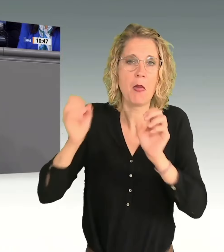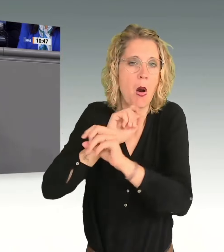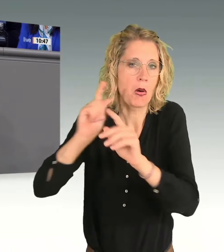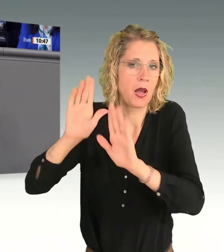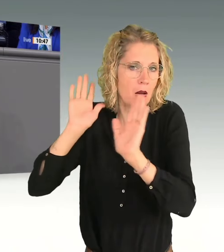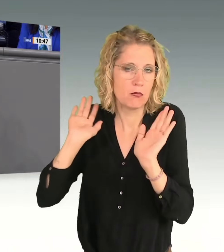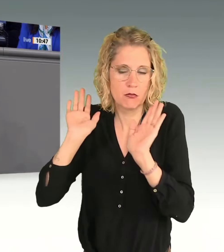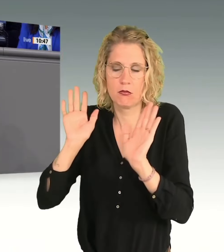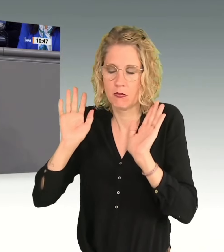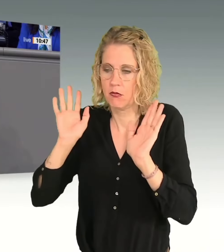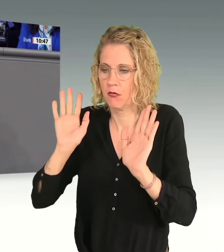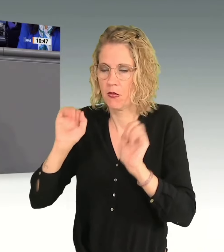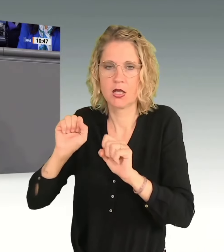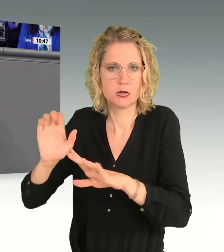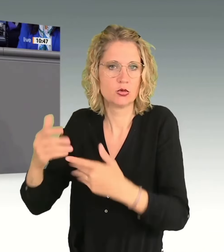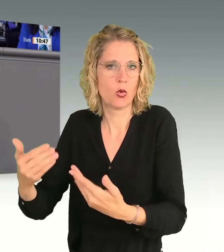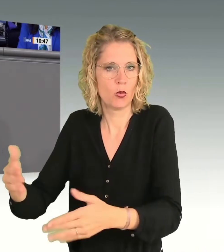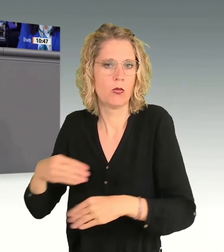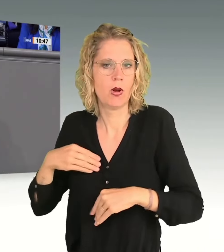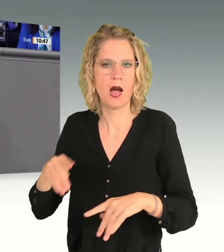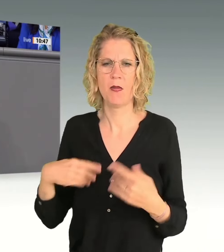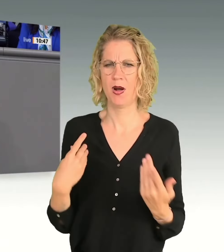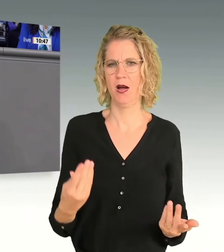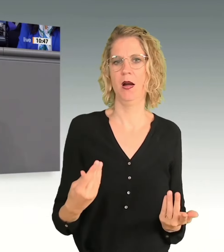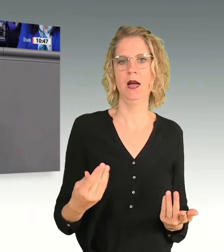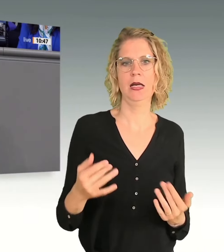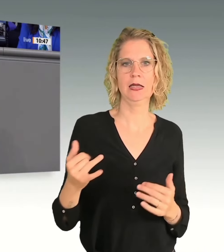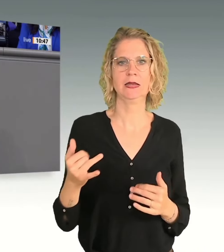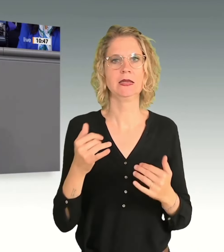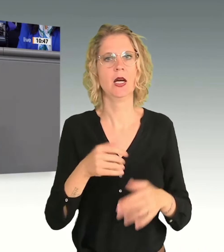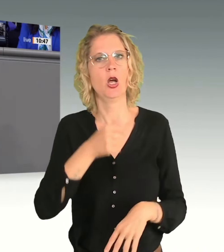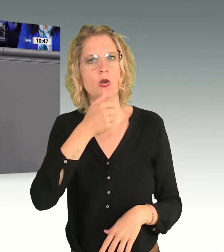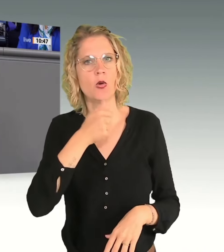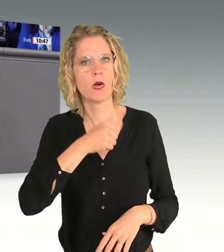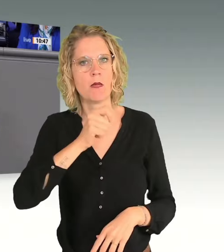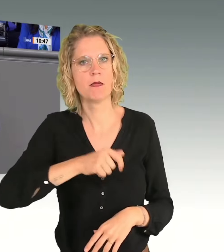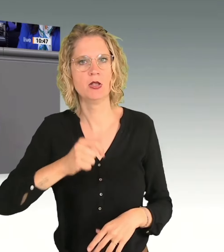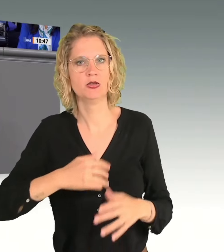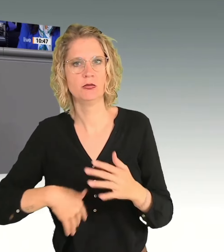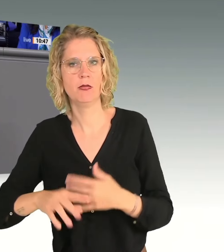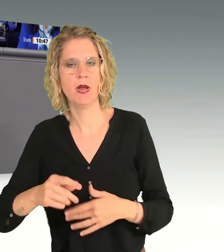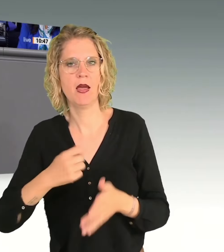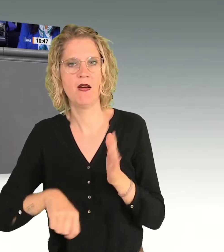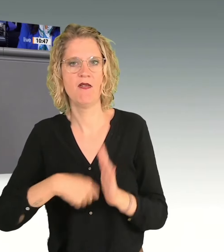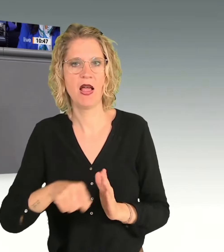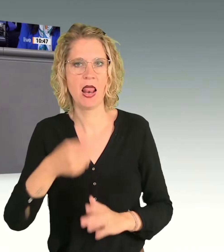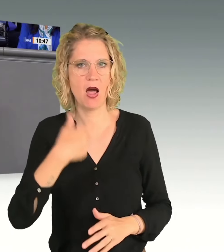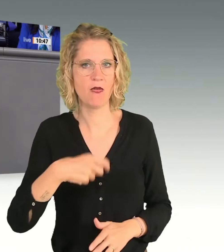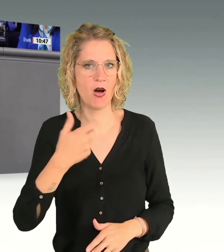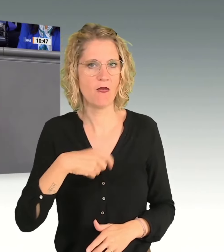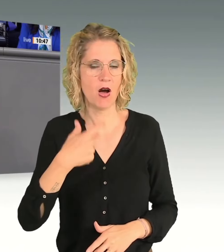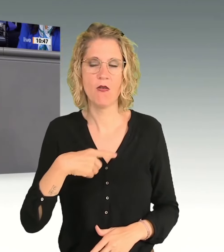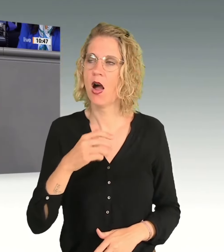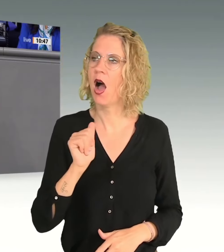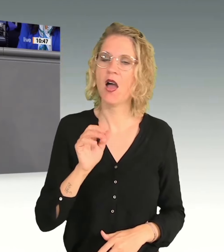definitiv kein Zufall. Die scharenweise zur AfD überlaufende junge Generation erlebt Gewalt- und Kontrollverlust besonders umfassend.